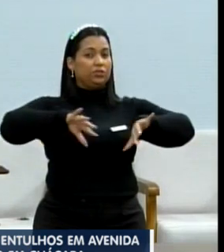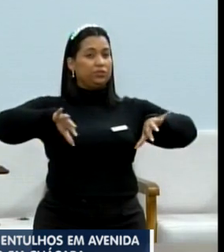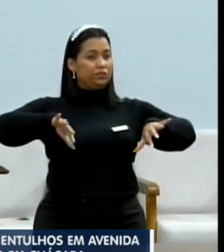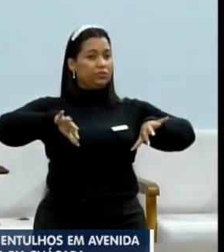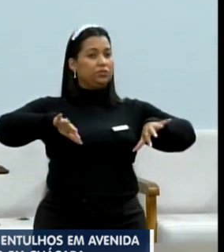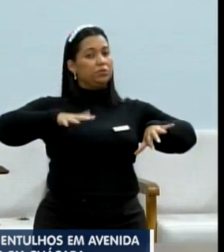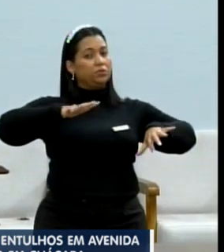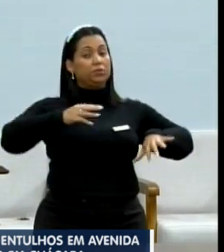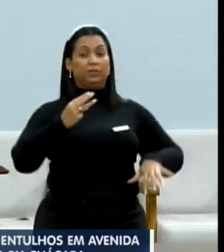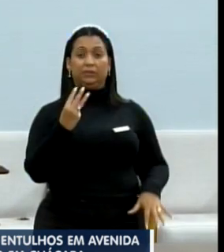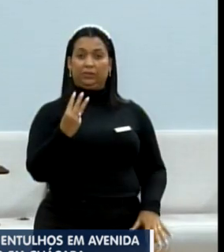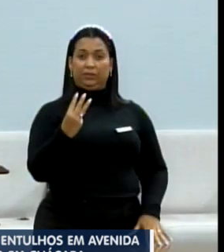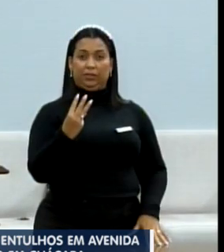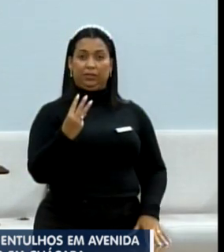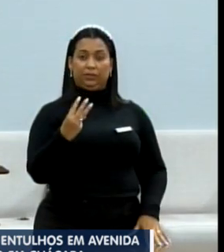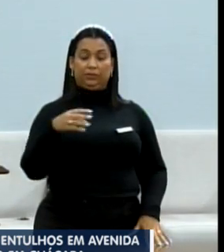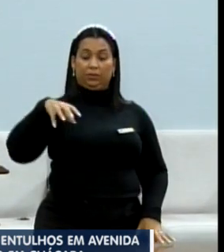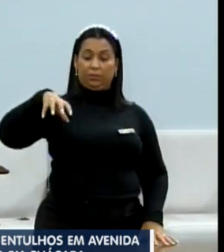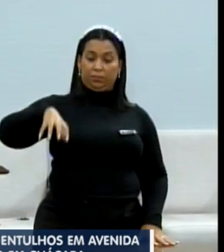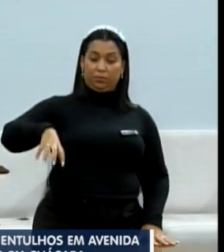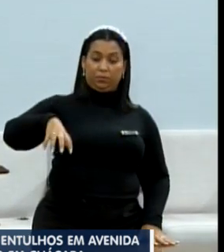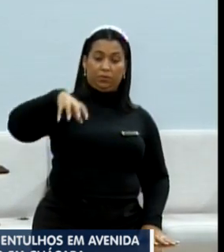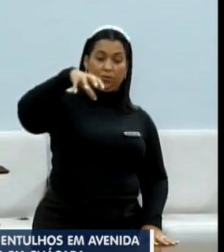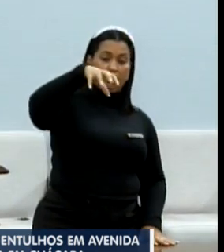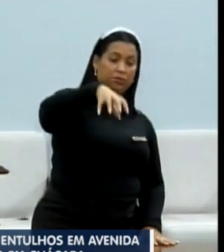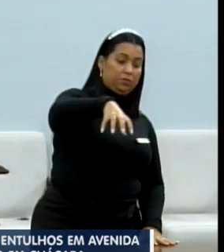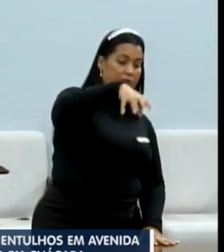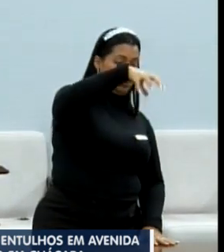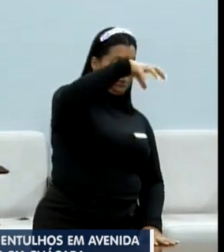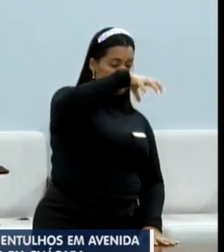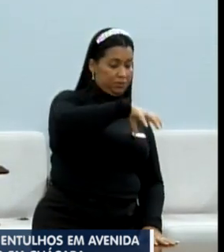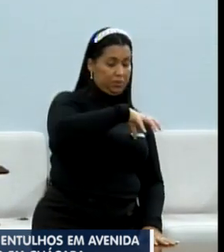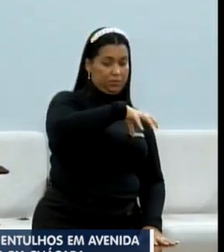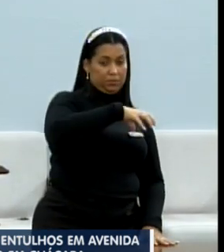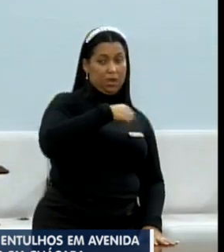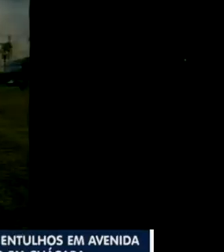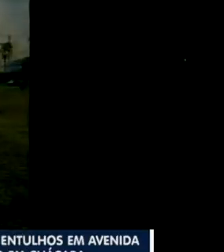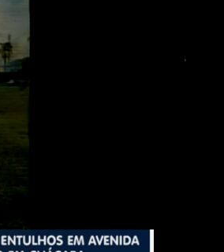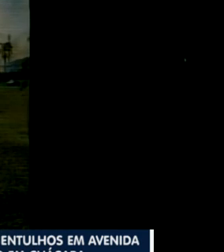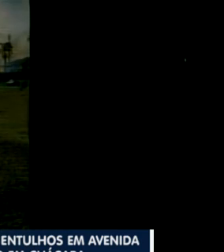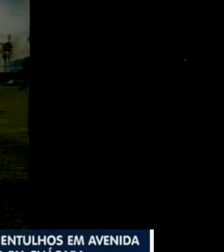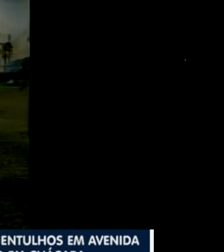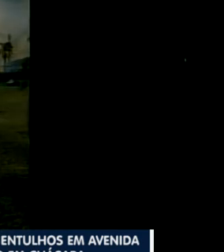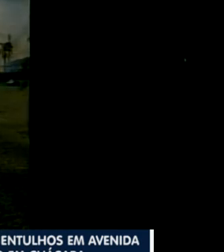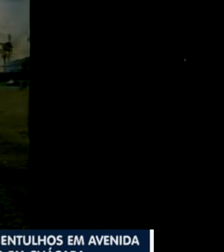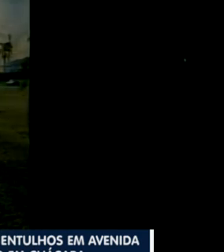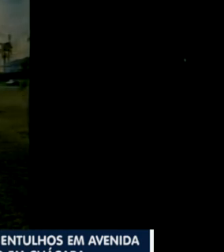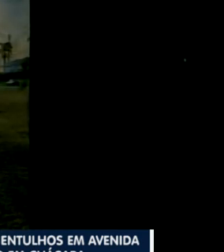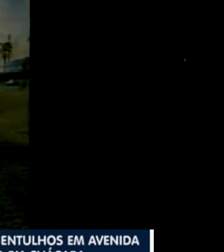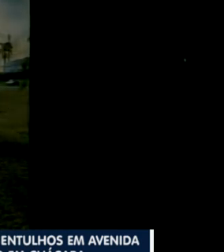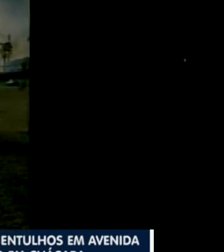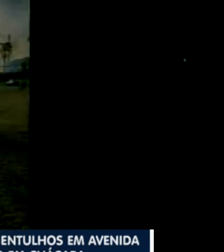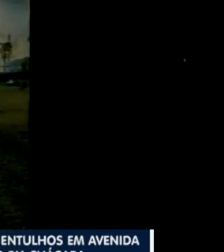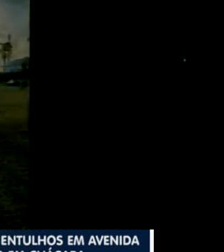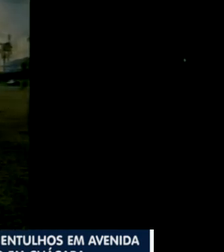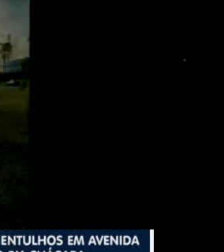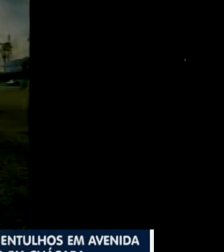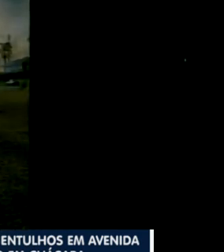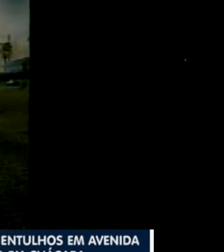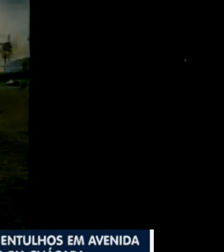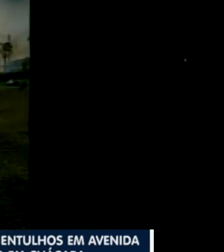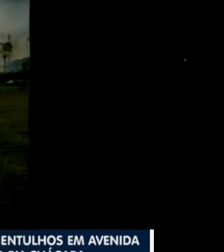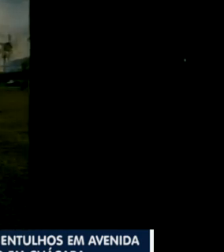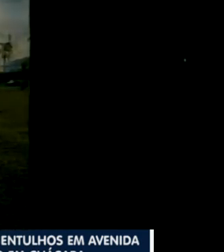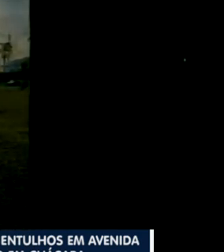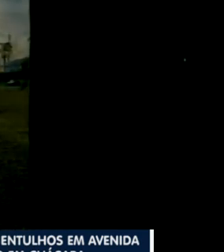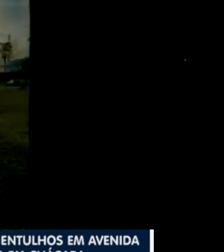mais ou menos em três, não por nós, três regiões, não por nós, e sim por algum